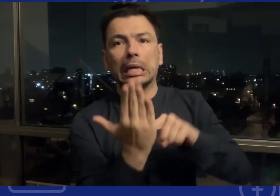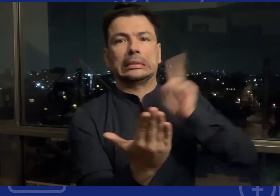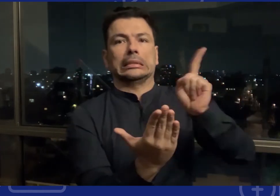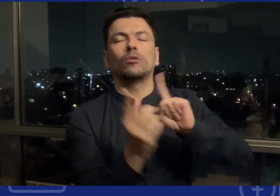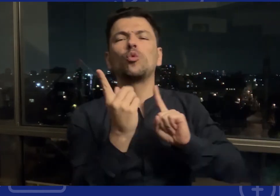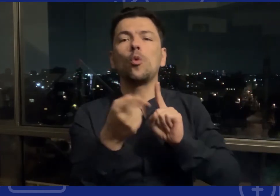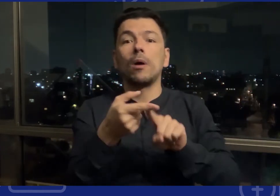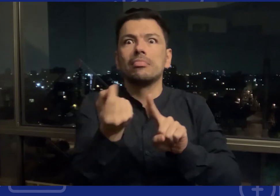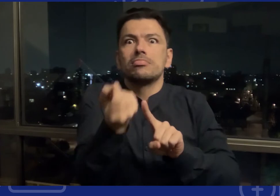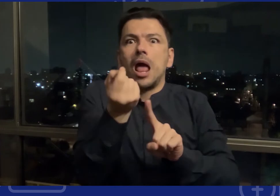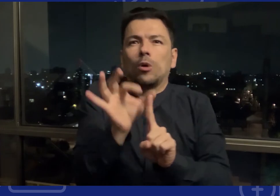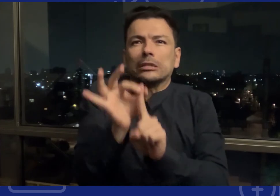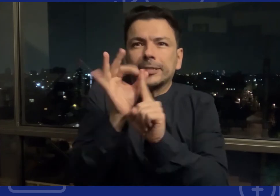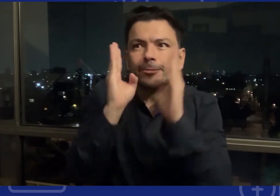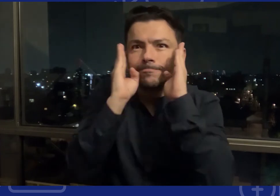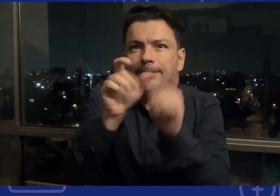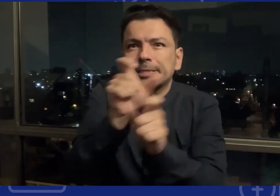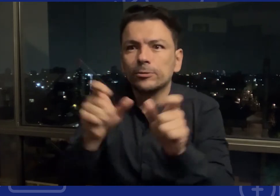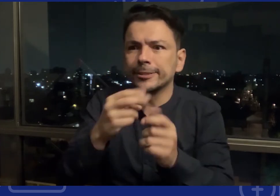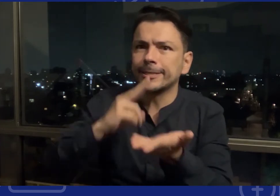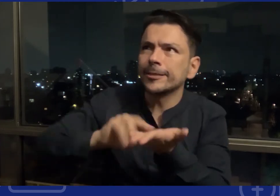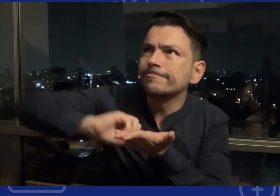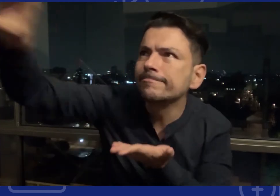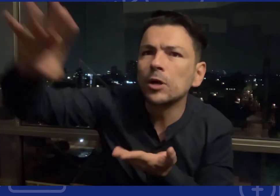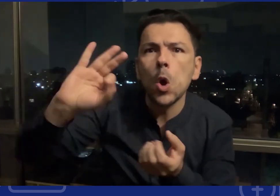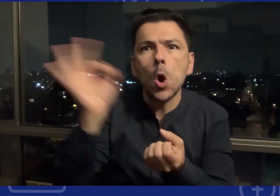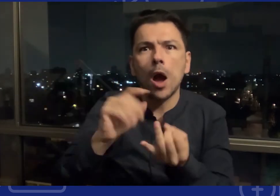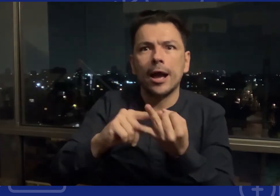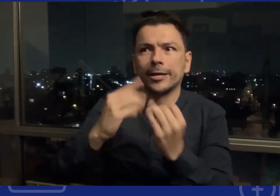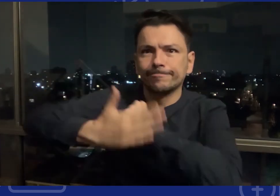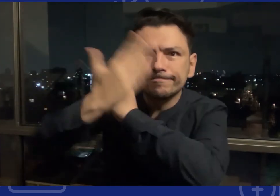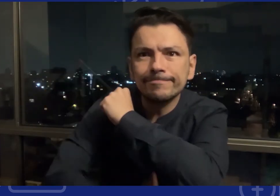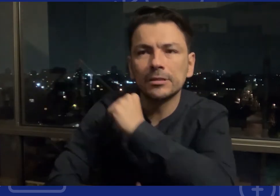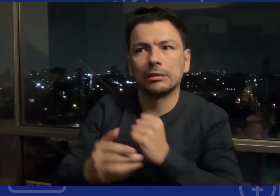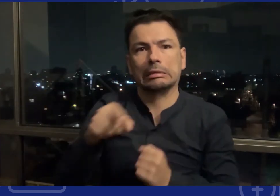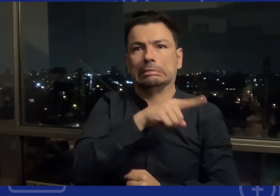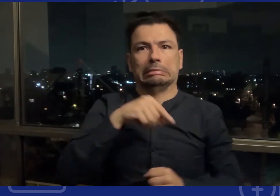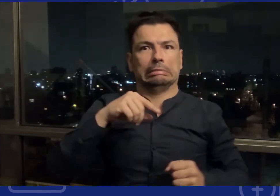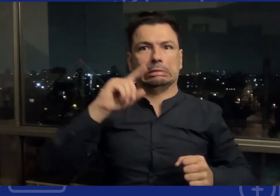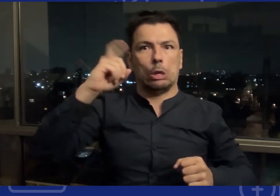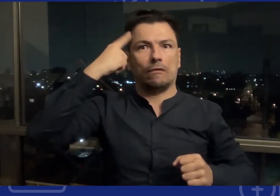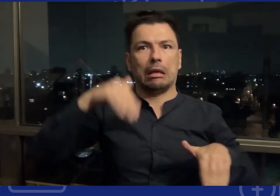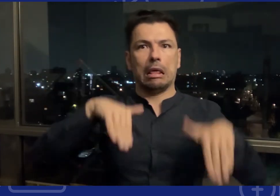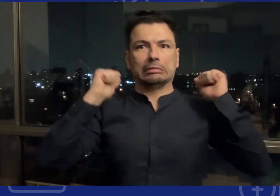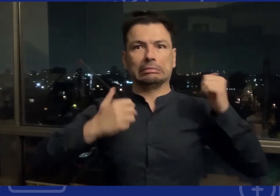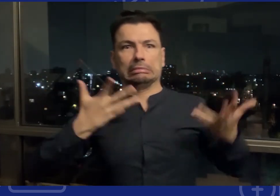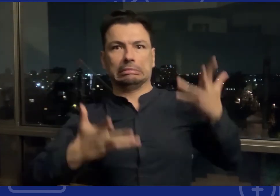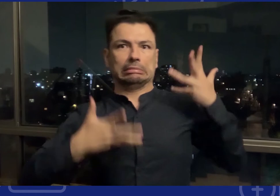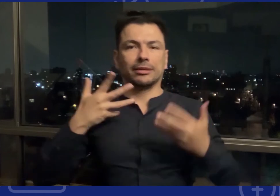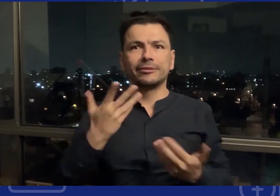si se tiene este protocolo entonces se pueden realizar sanciones al país y el gobierno no quiere que esto ocurra es